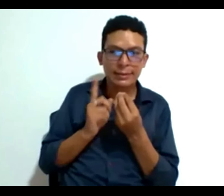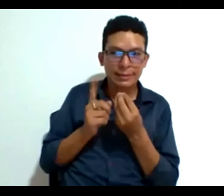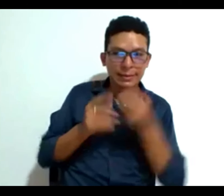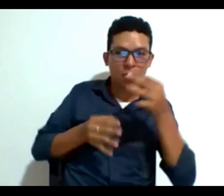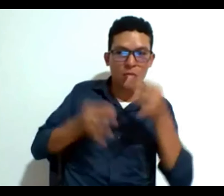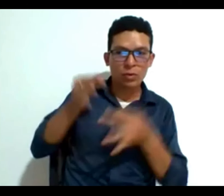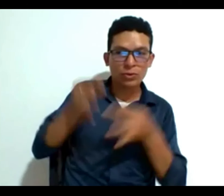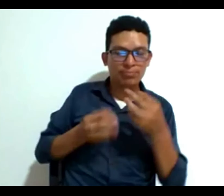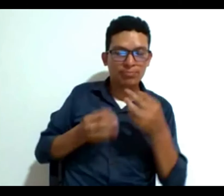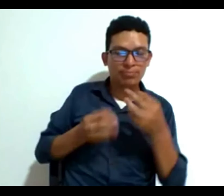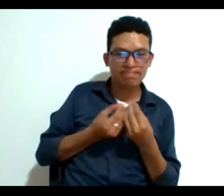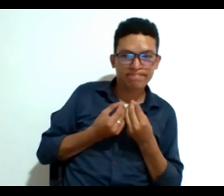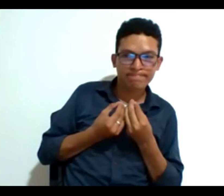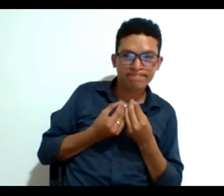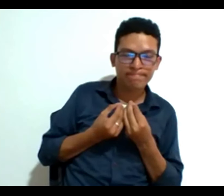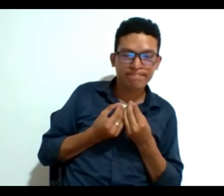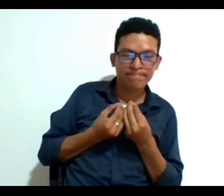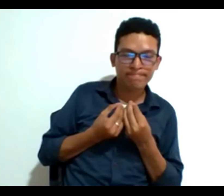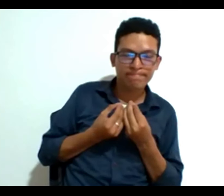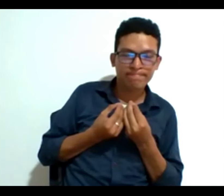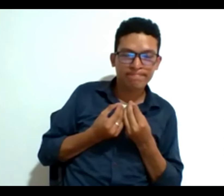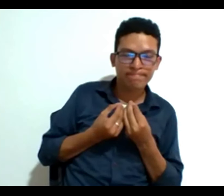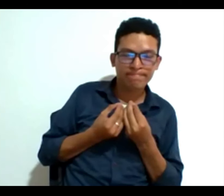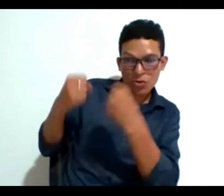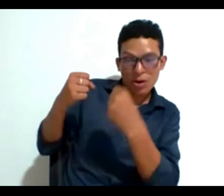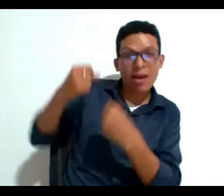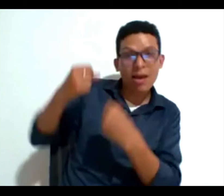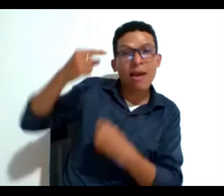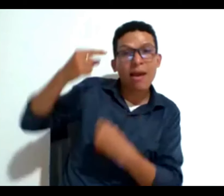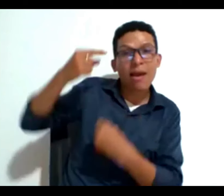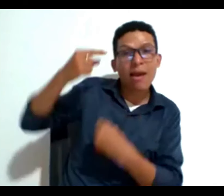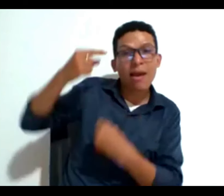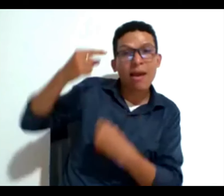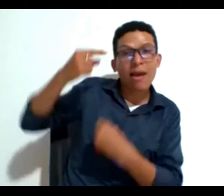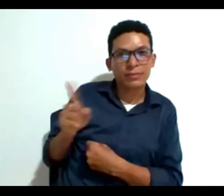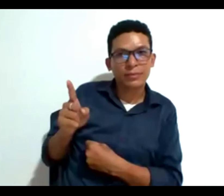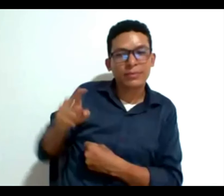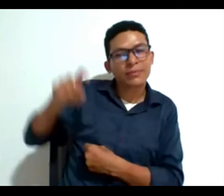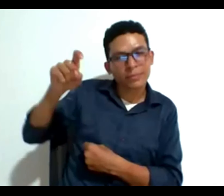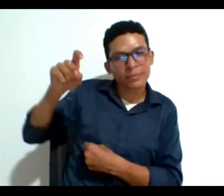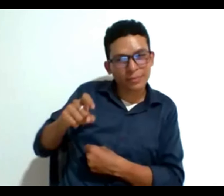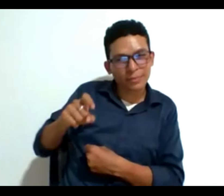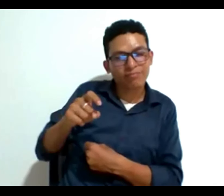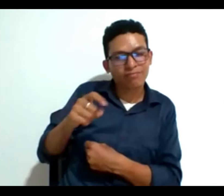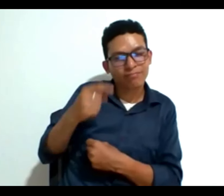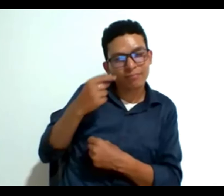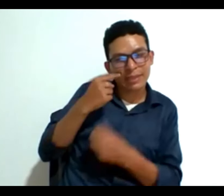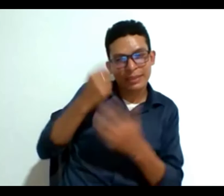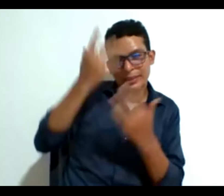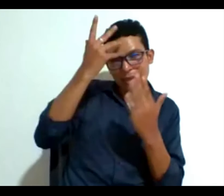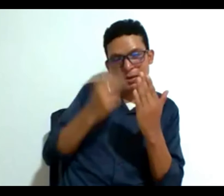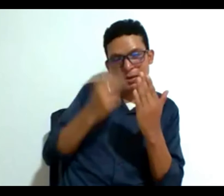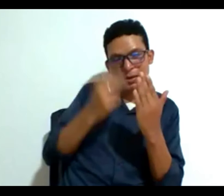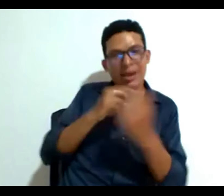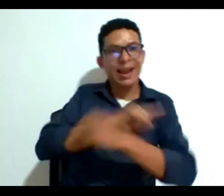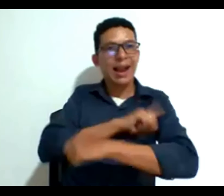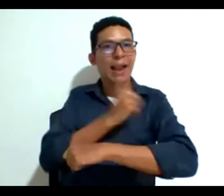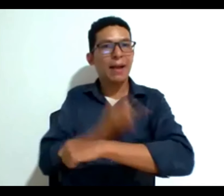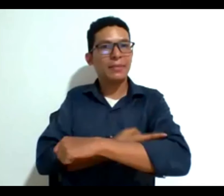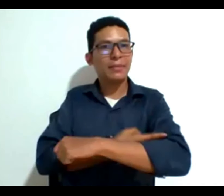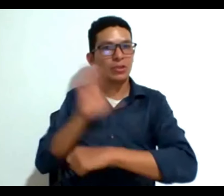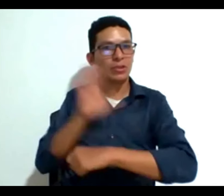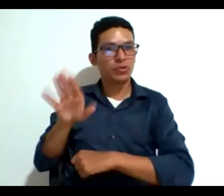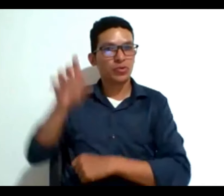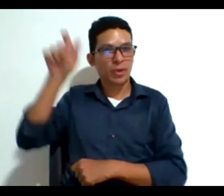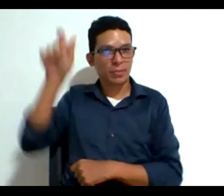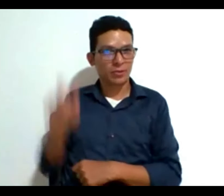quiso no hacer daño pensando que debía evaluar la capacidad del